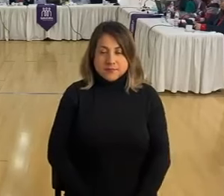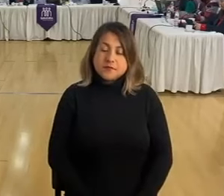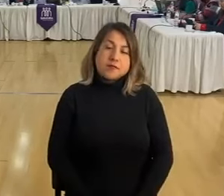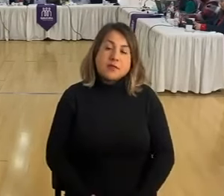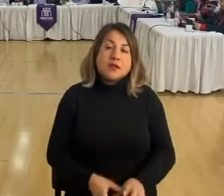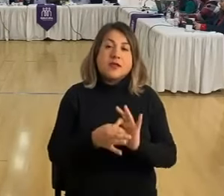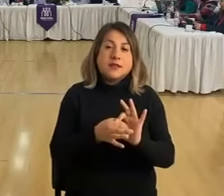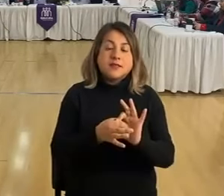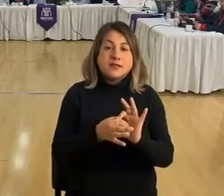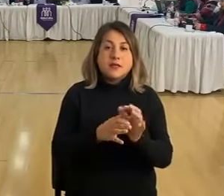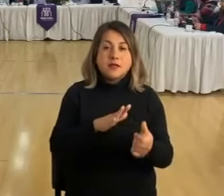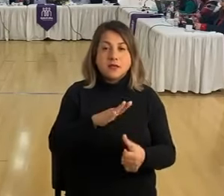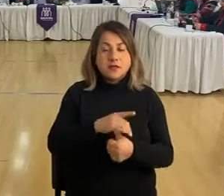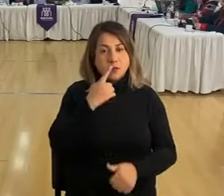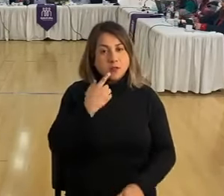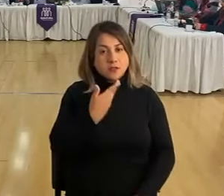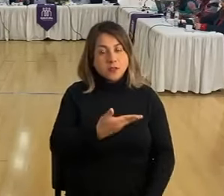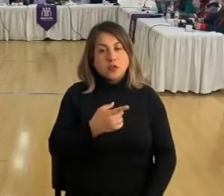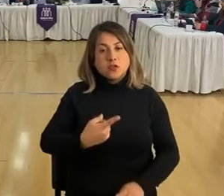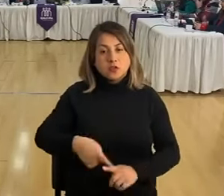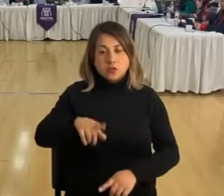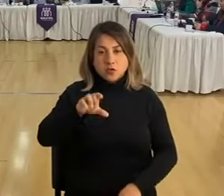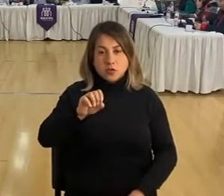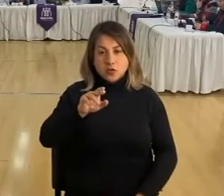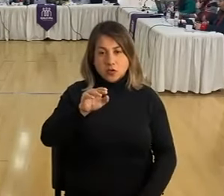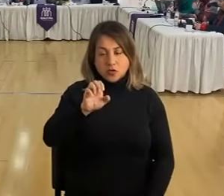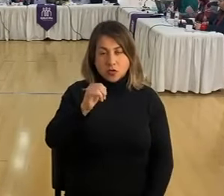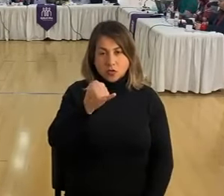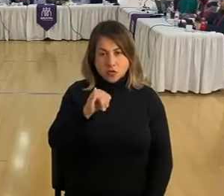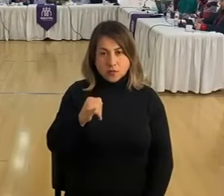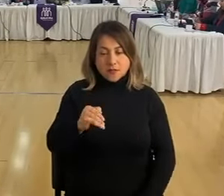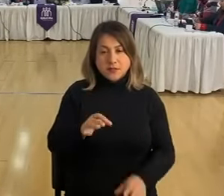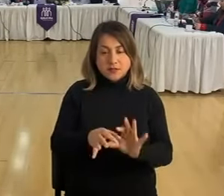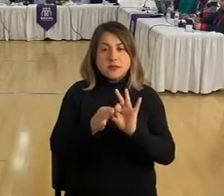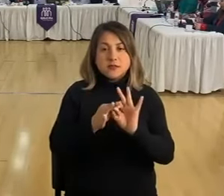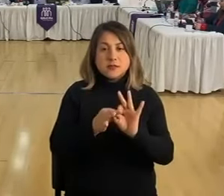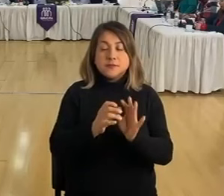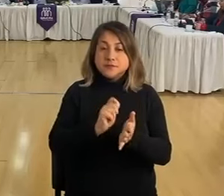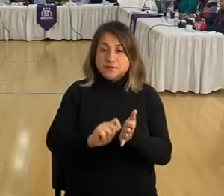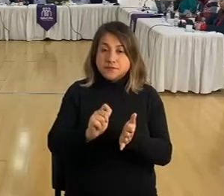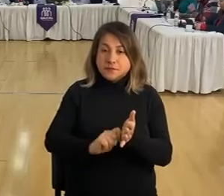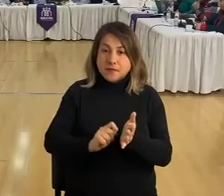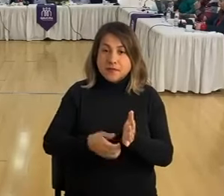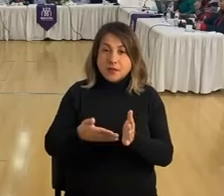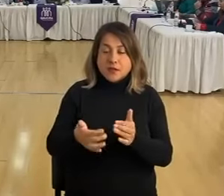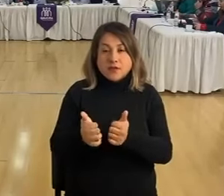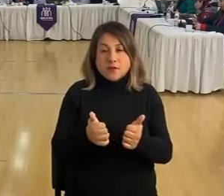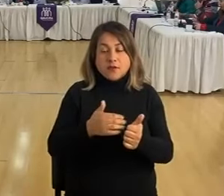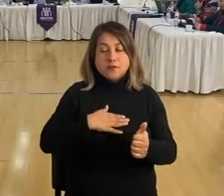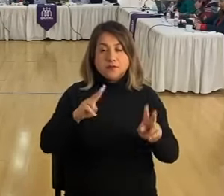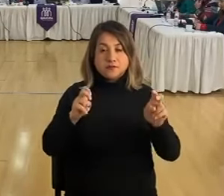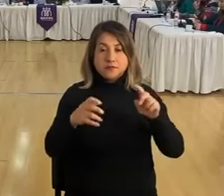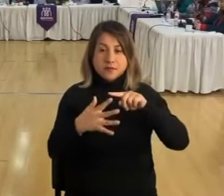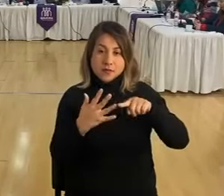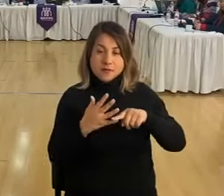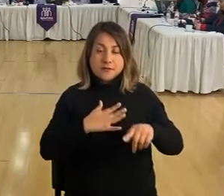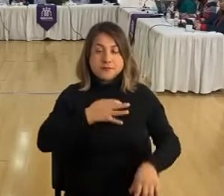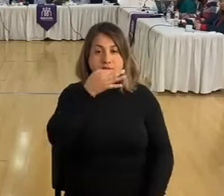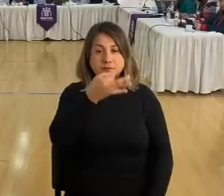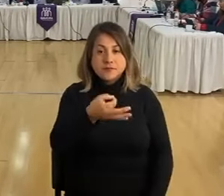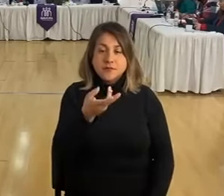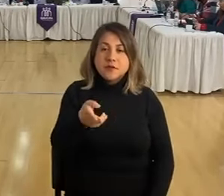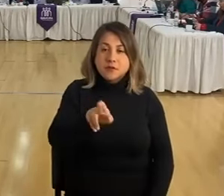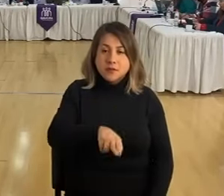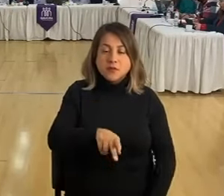Gracias, consejero. Consejero Gonzalo López. Gracias, secretario. Bueno, en mis varios quiero referirme y quiero